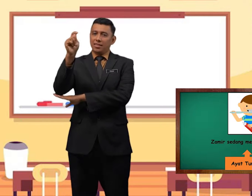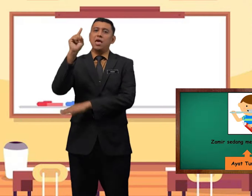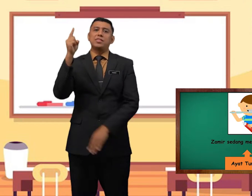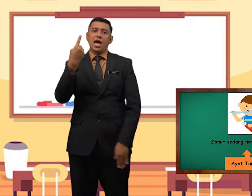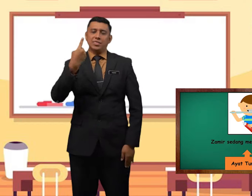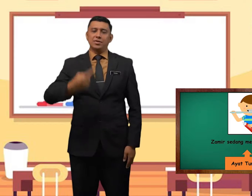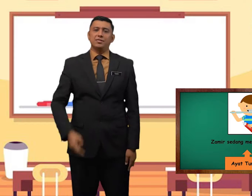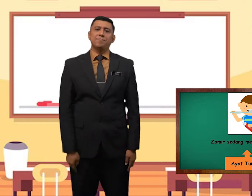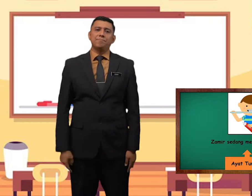sahaja.